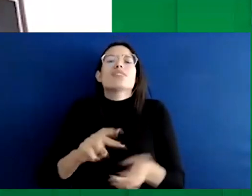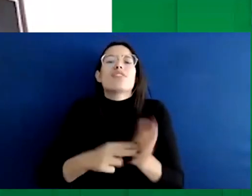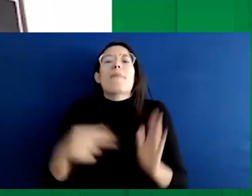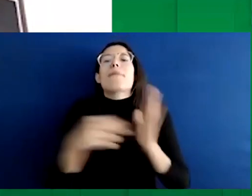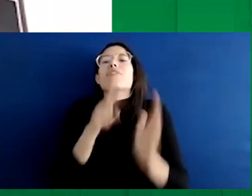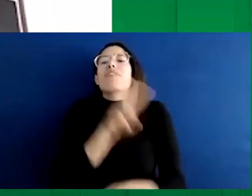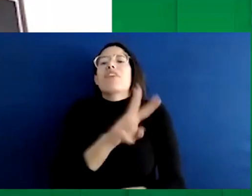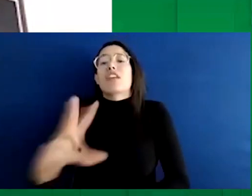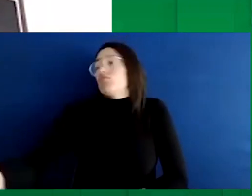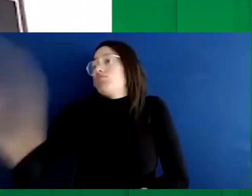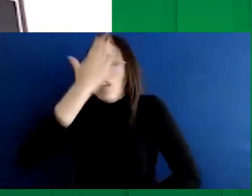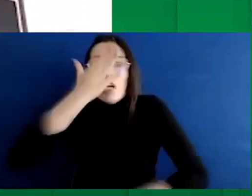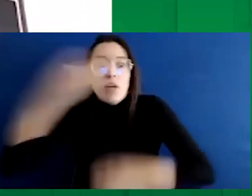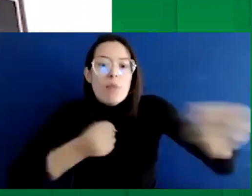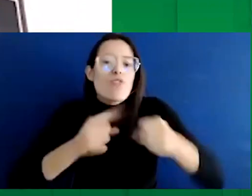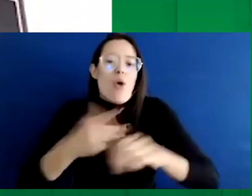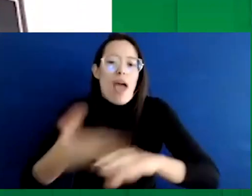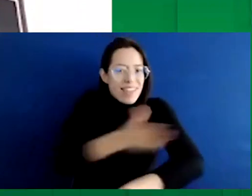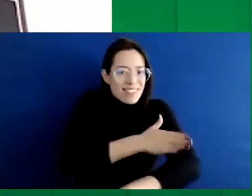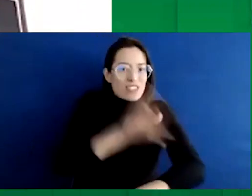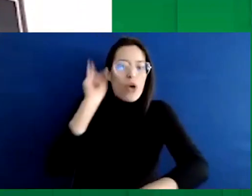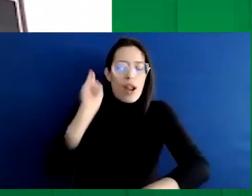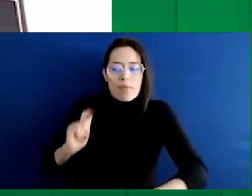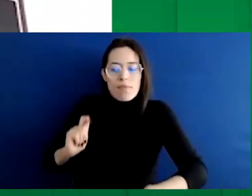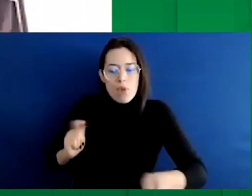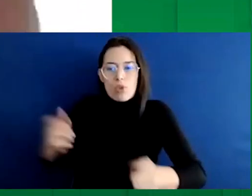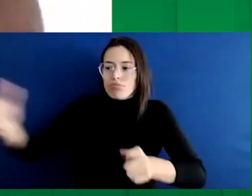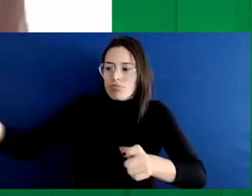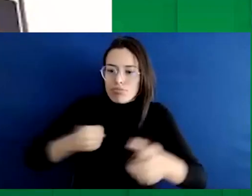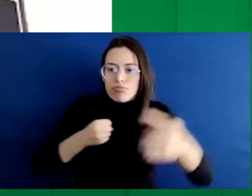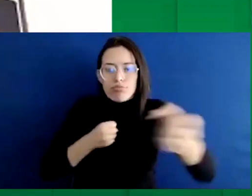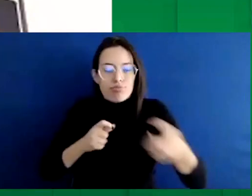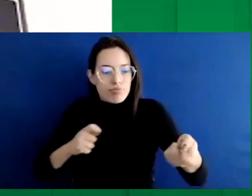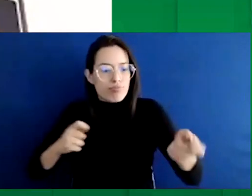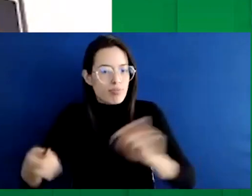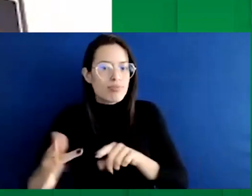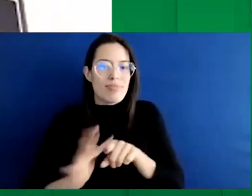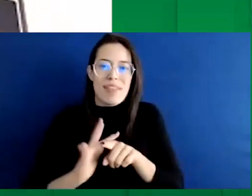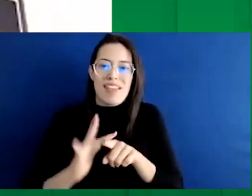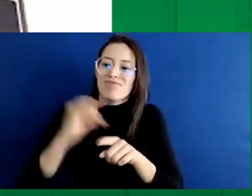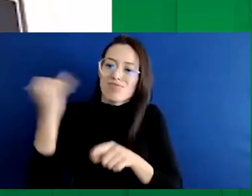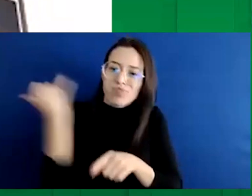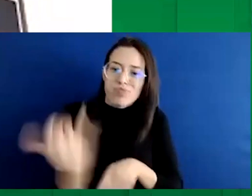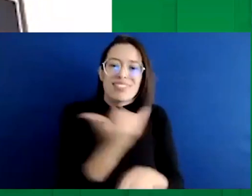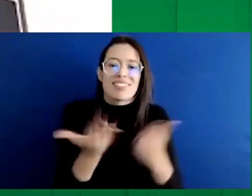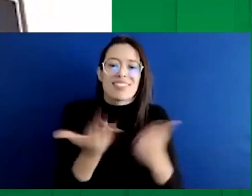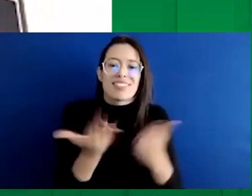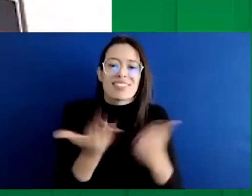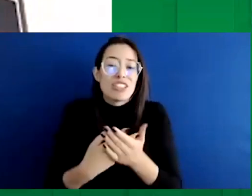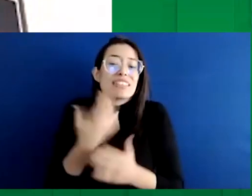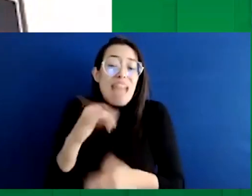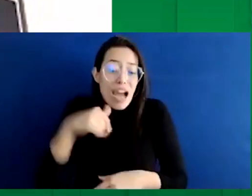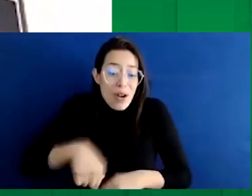implementar la ley. De manera que ya estamos en el 2021, son dos añitos,